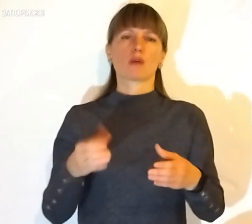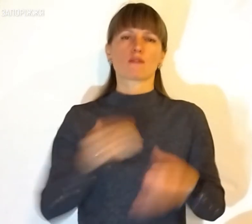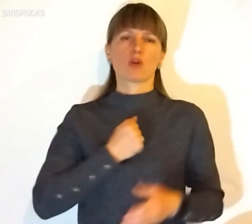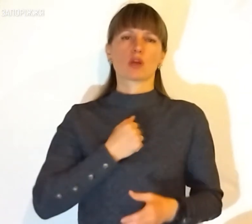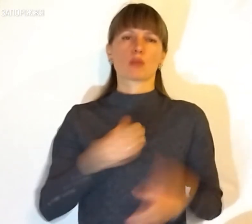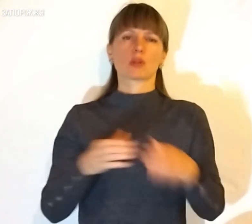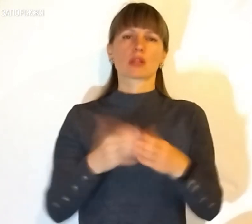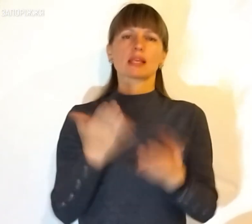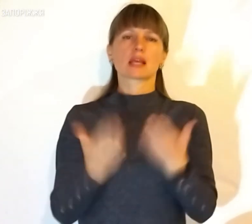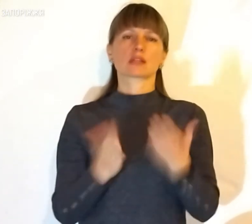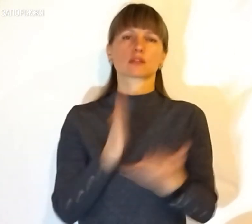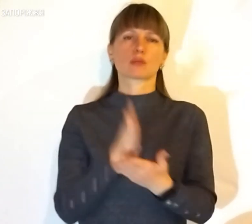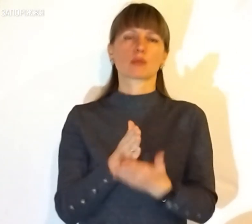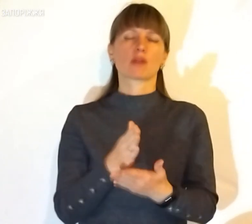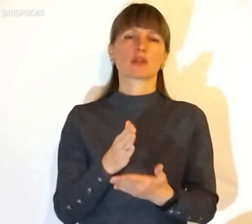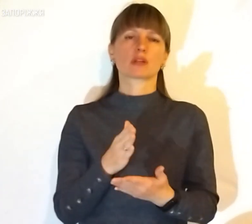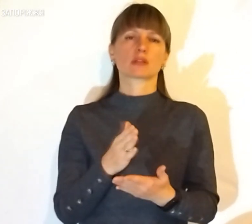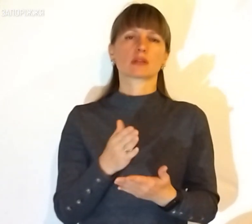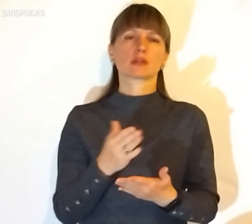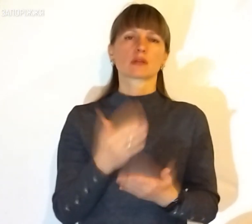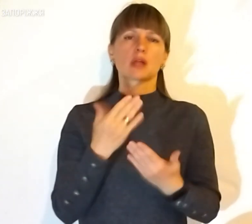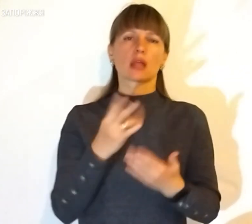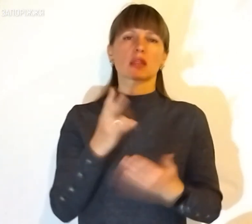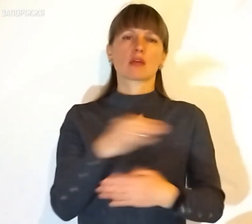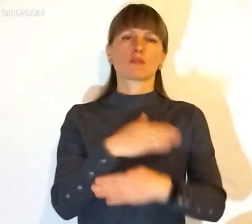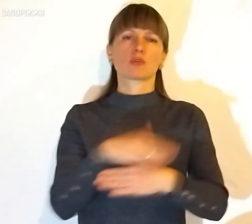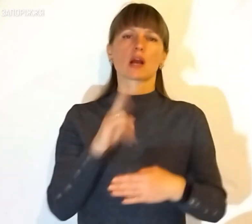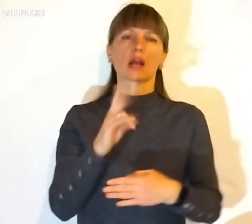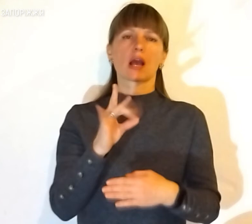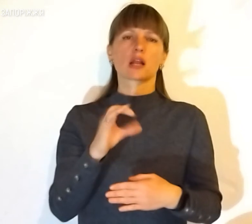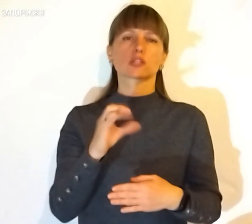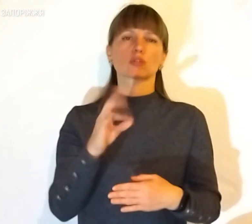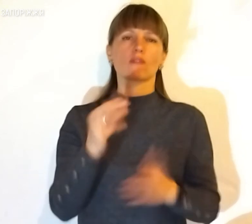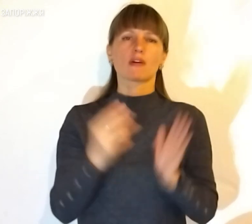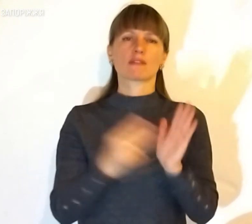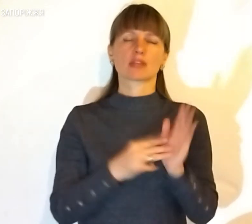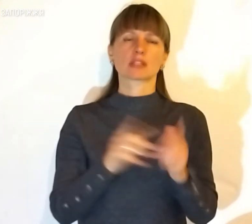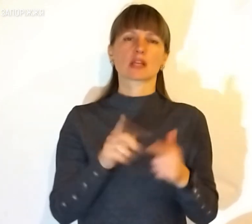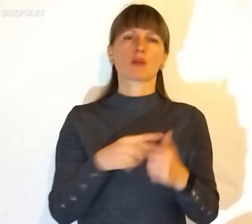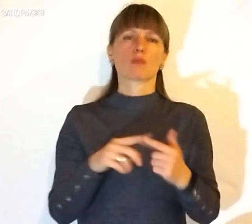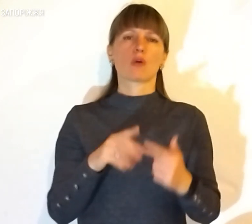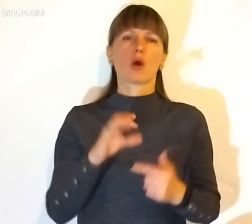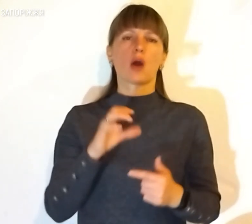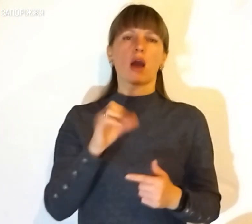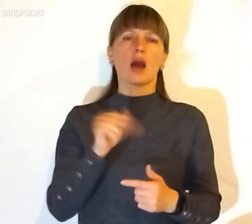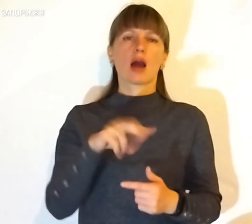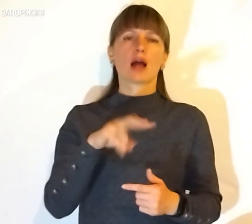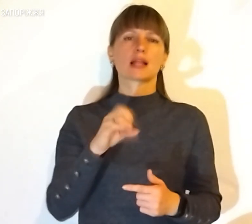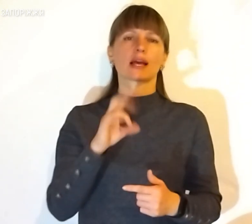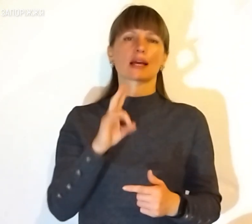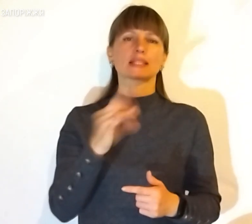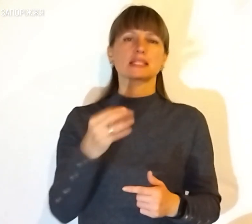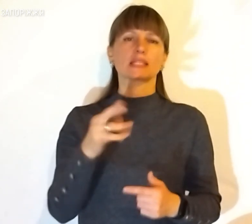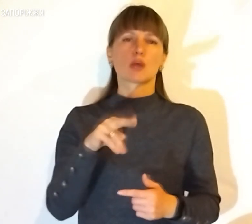звернутися або на вулицю Краснова 8, або на Олексія Поради 44. Ми